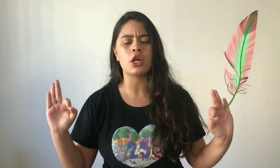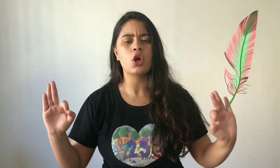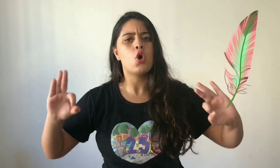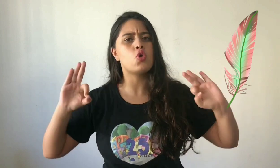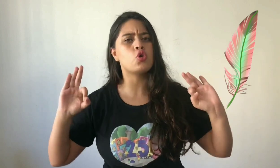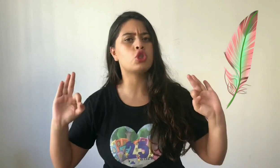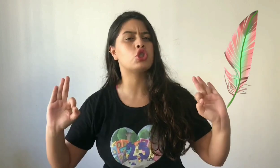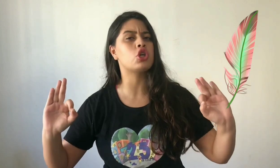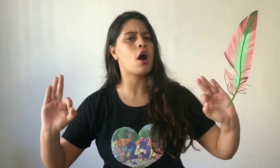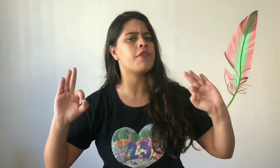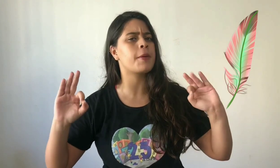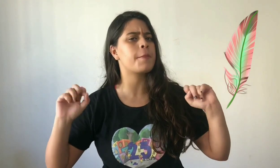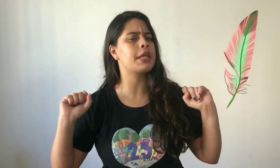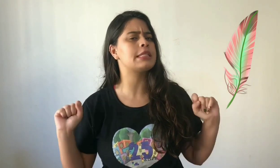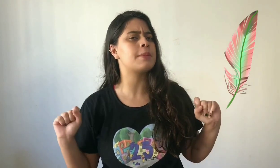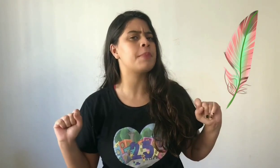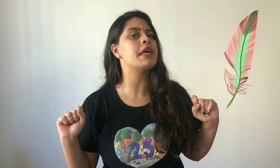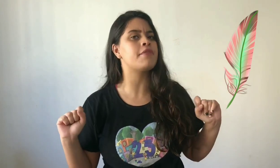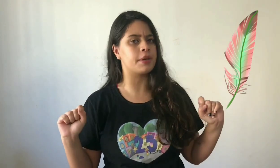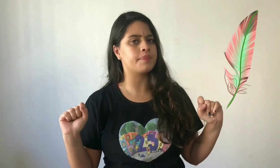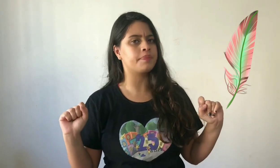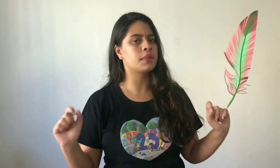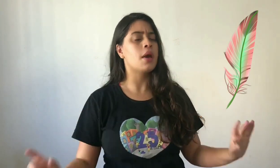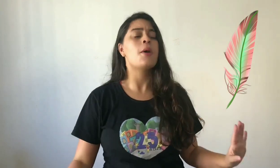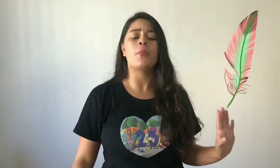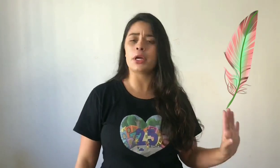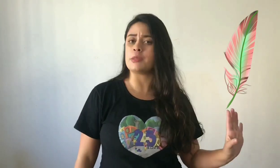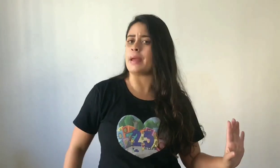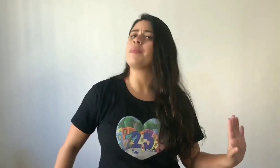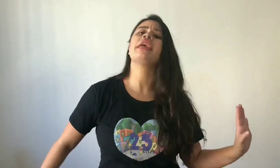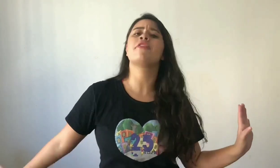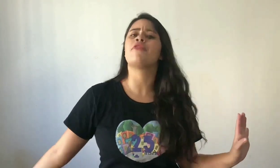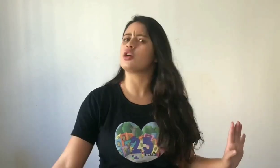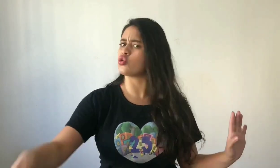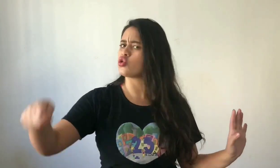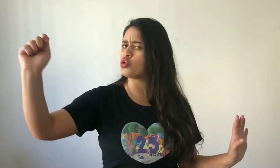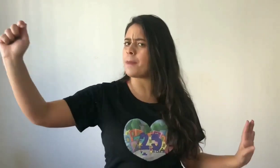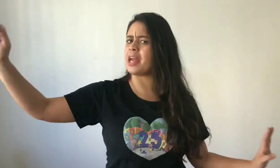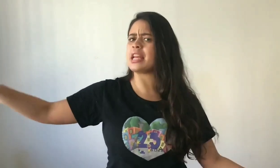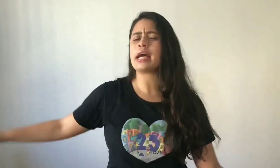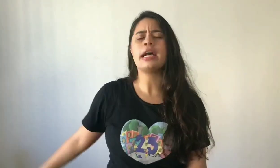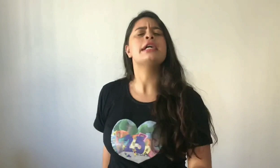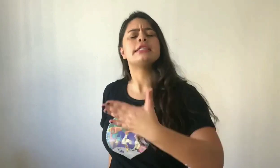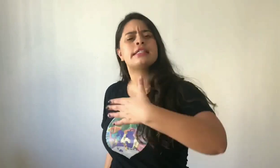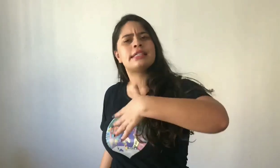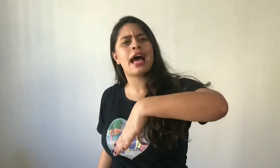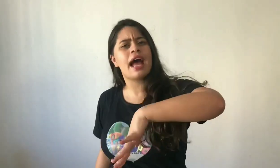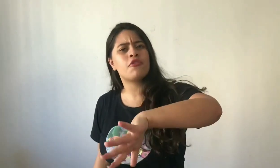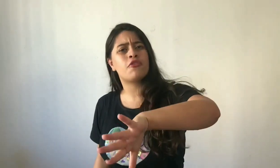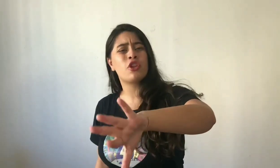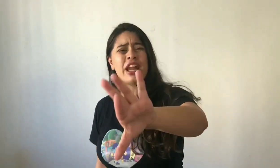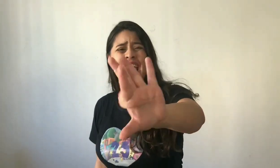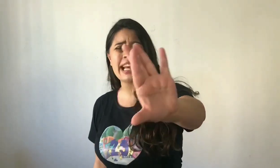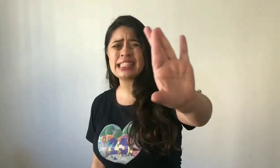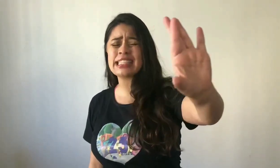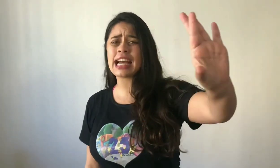o jovem príncipe Ivan. Pois bem, Ivan, com sua pena, sai floresta